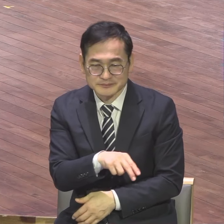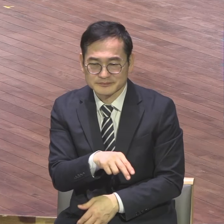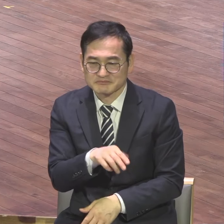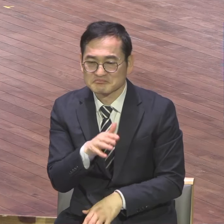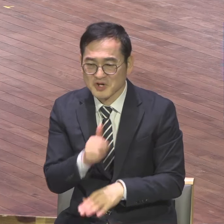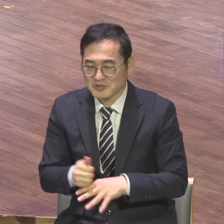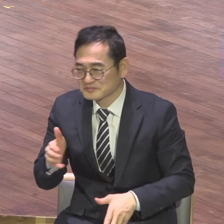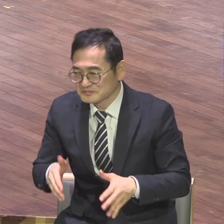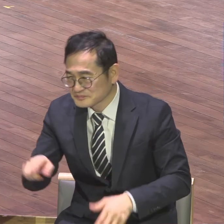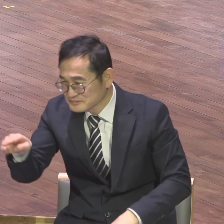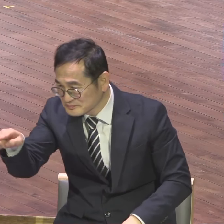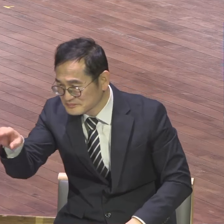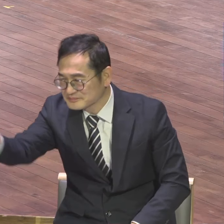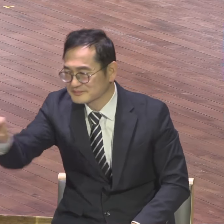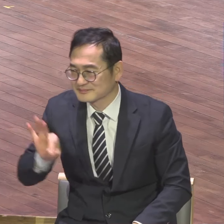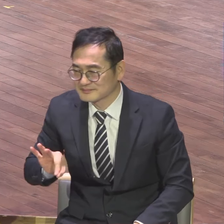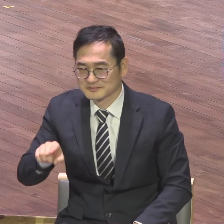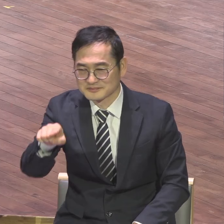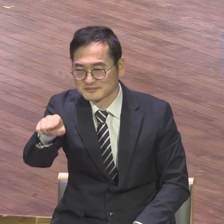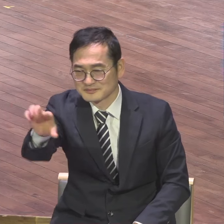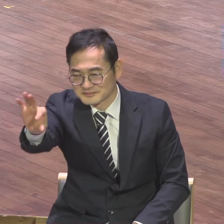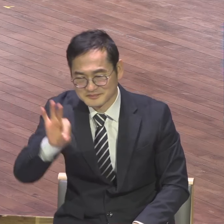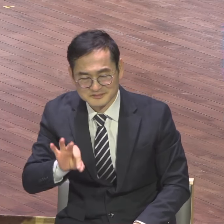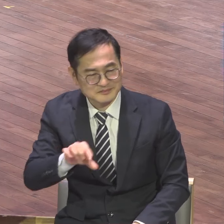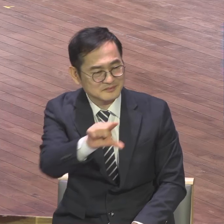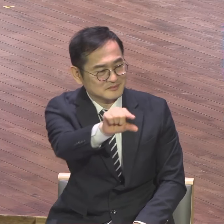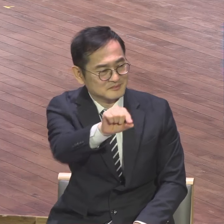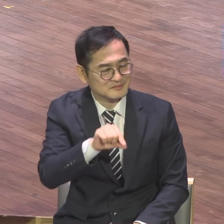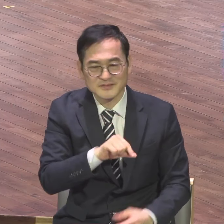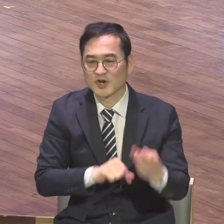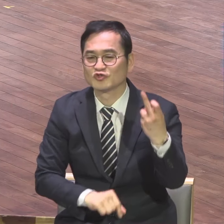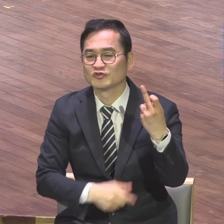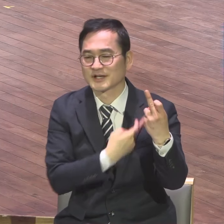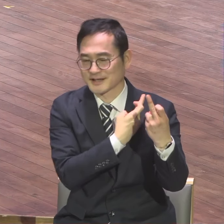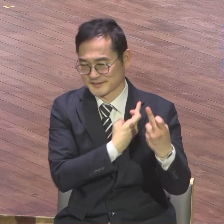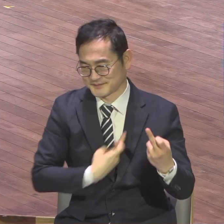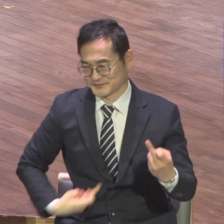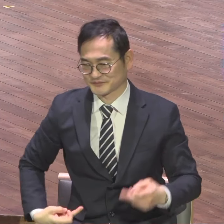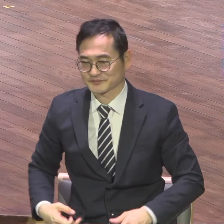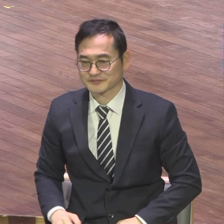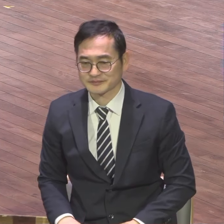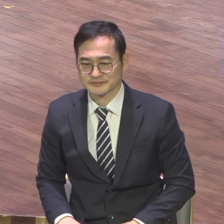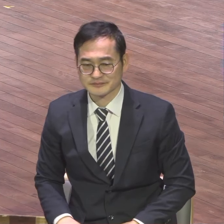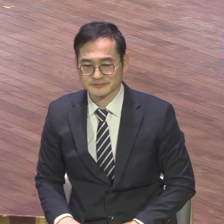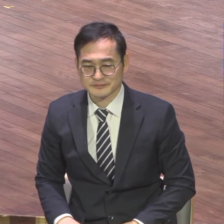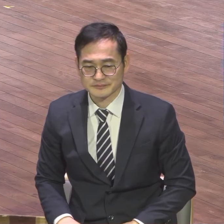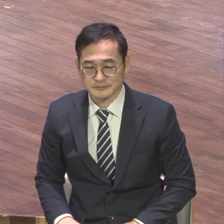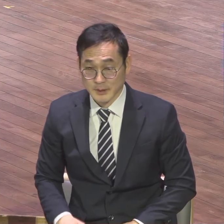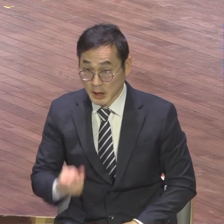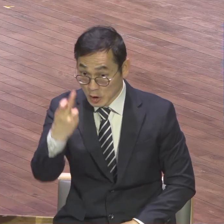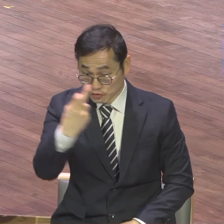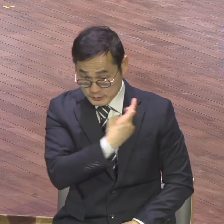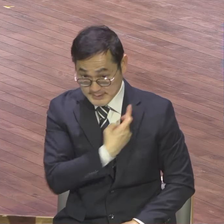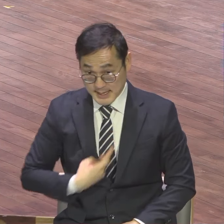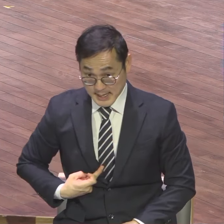의도가 시작이 뭐냐 바로 무리와 제자 구분입니다 막